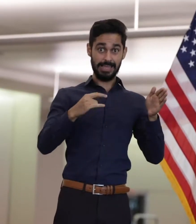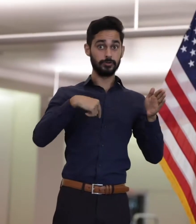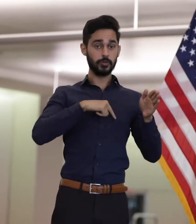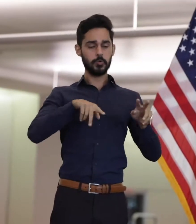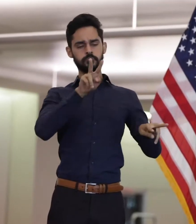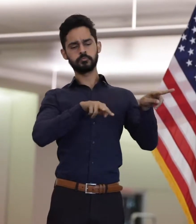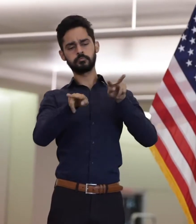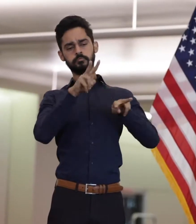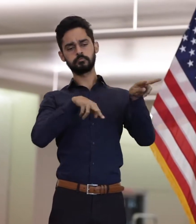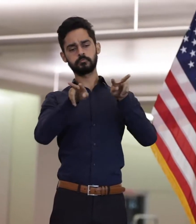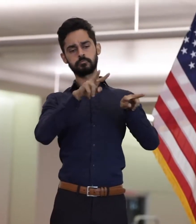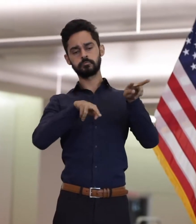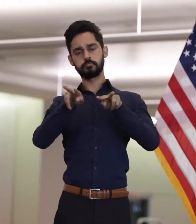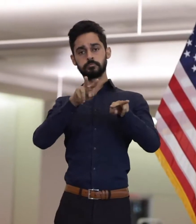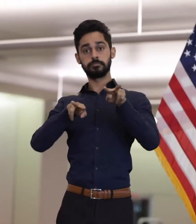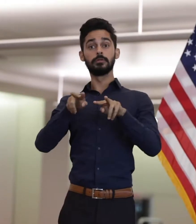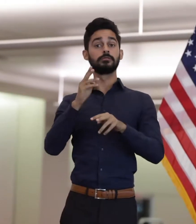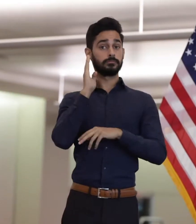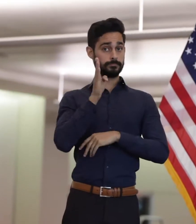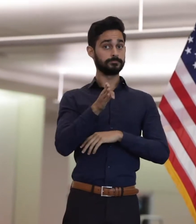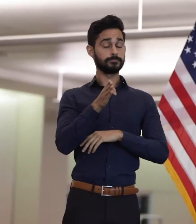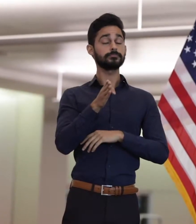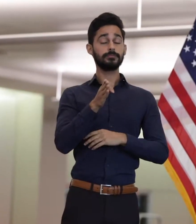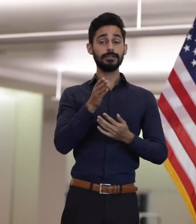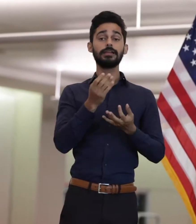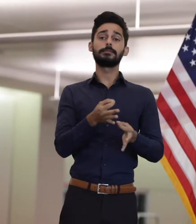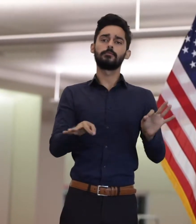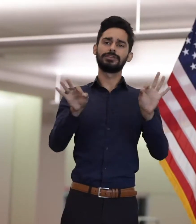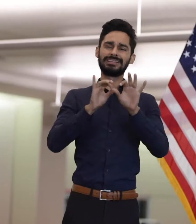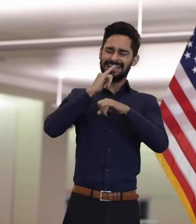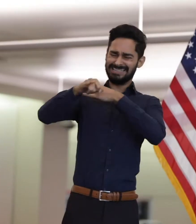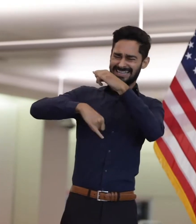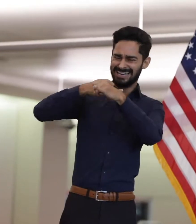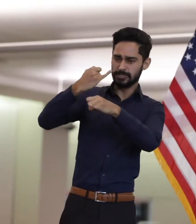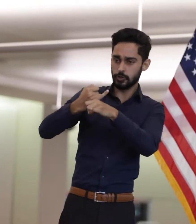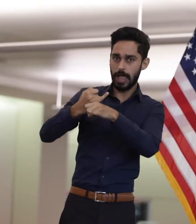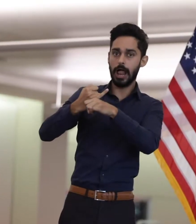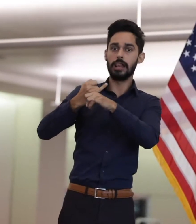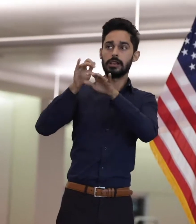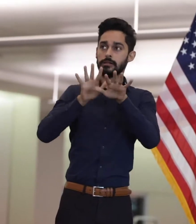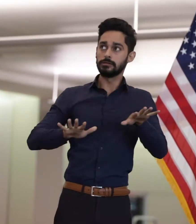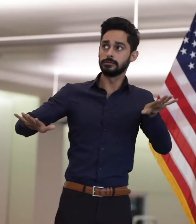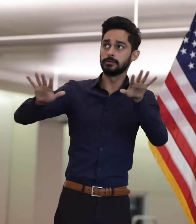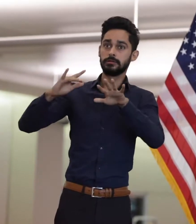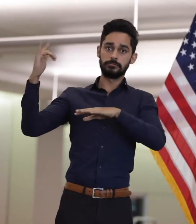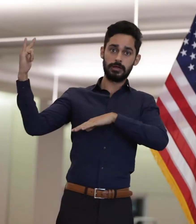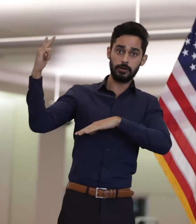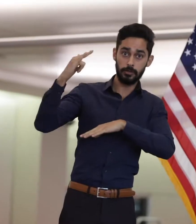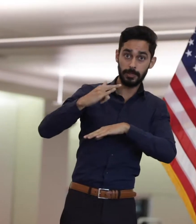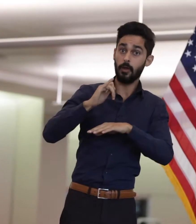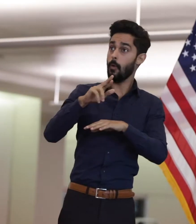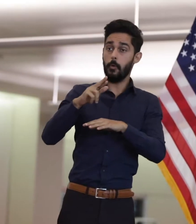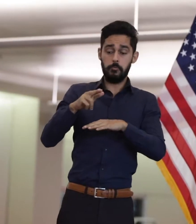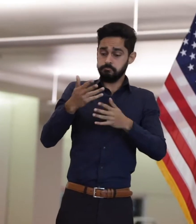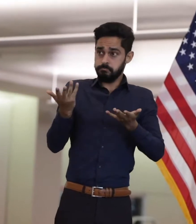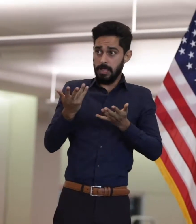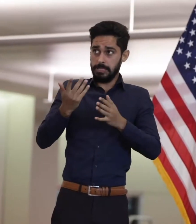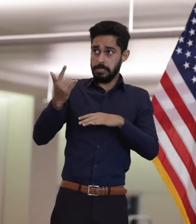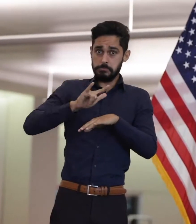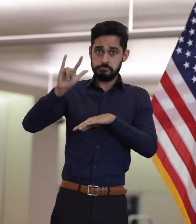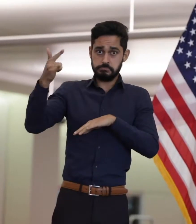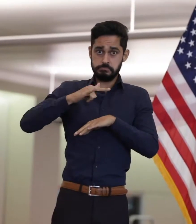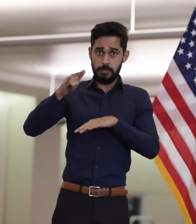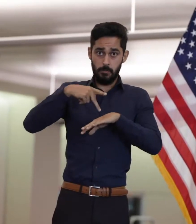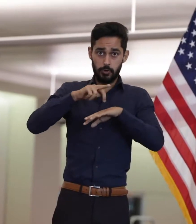permanecer con que todos los vuelos internacionales y domésticos lleguen a través del Aeropuerto Internacional Luis Muñoz Marín, como están